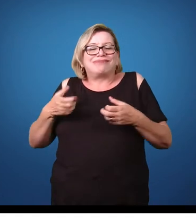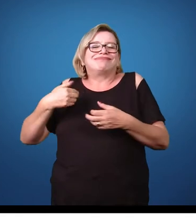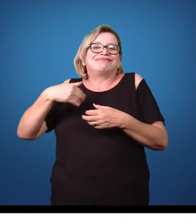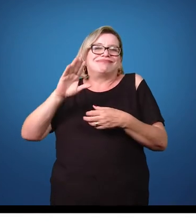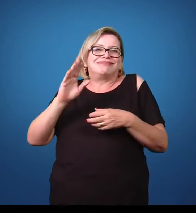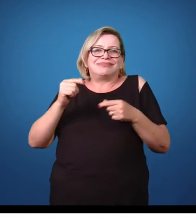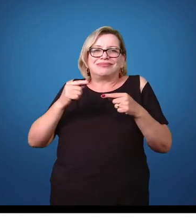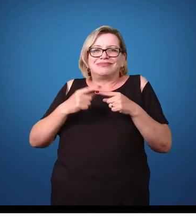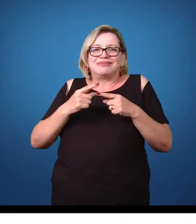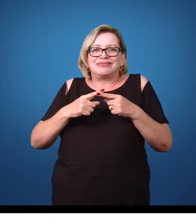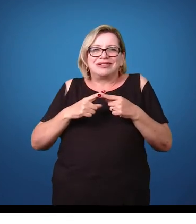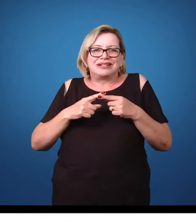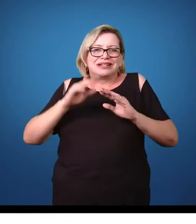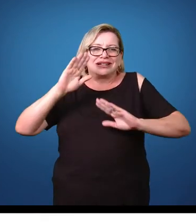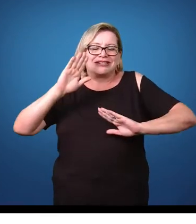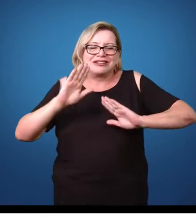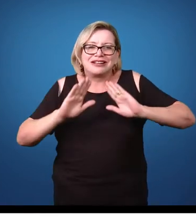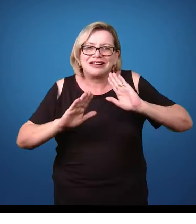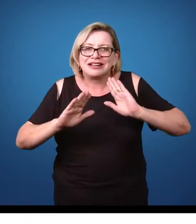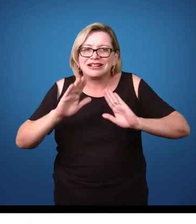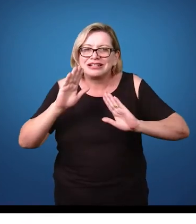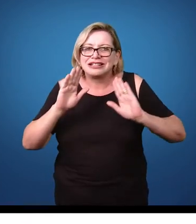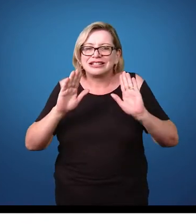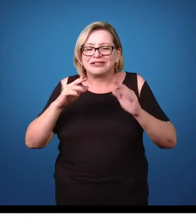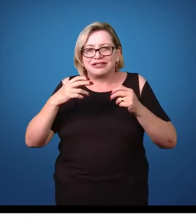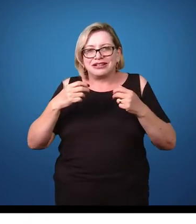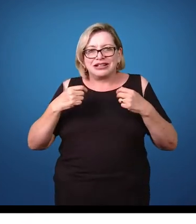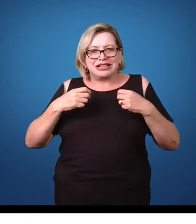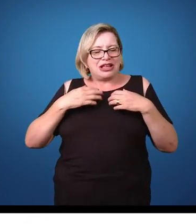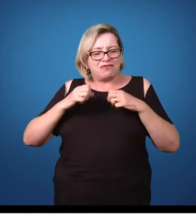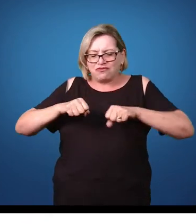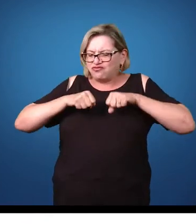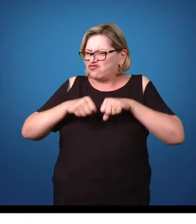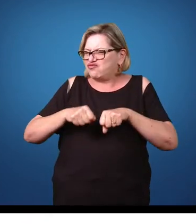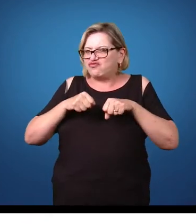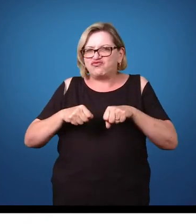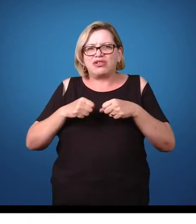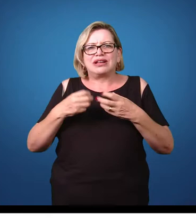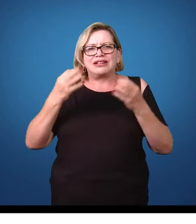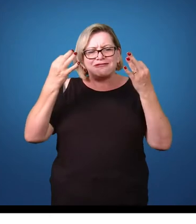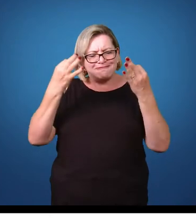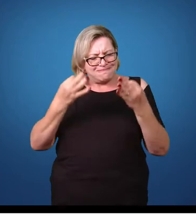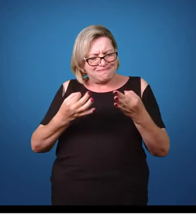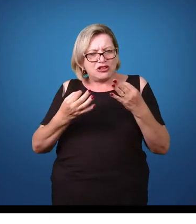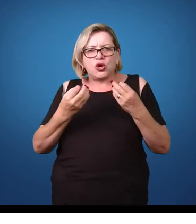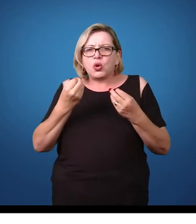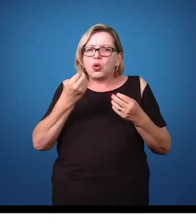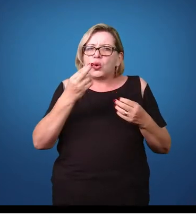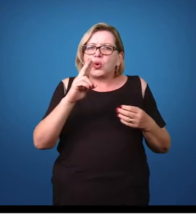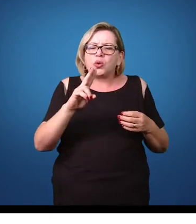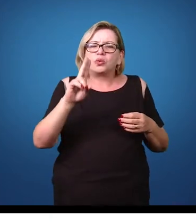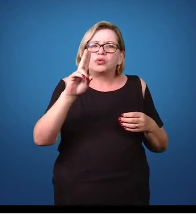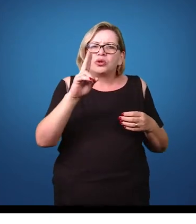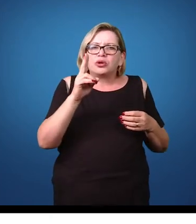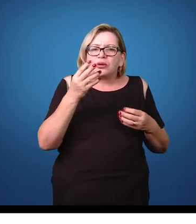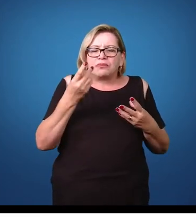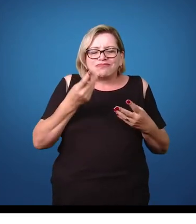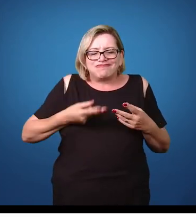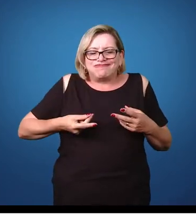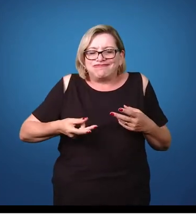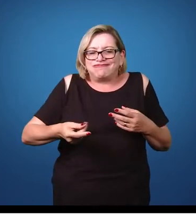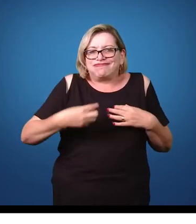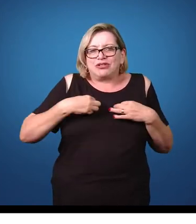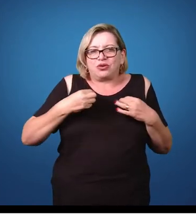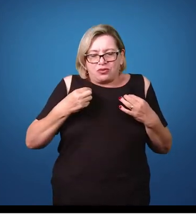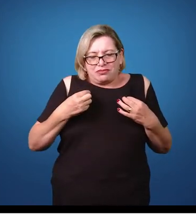proliferar por conta desses hábitos de não lavar a roupa de maneira adequada ou usar